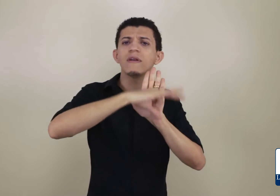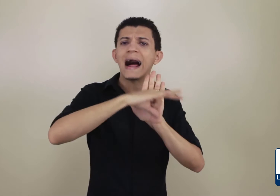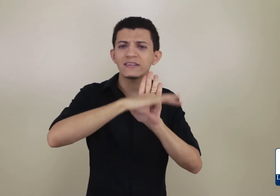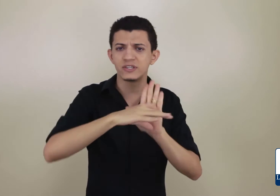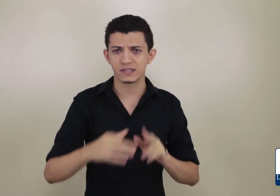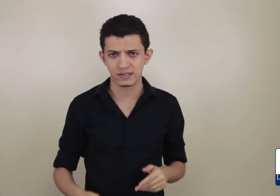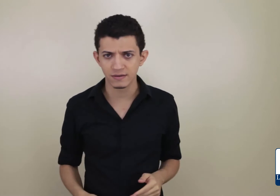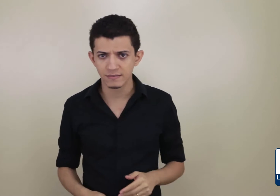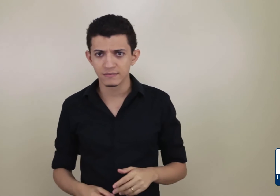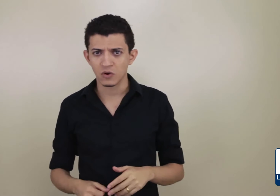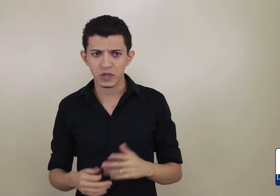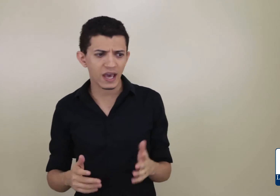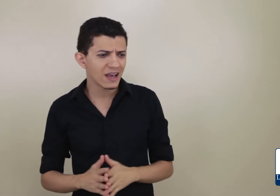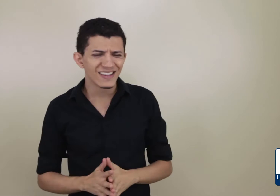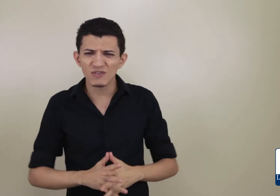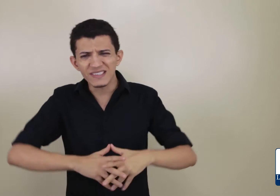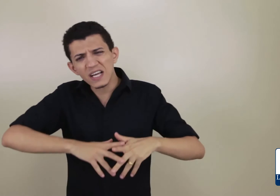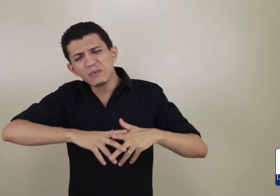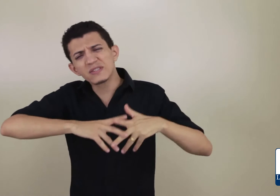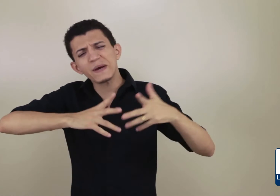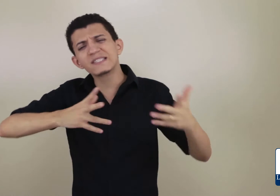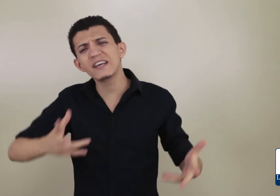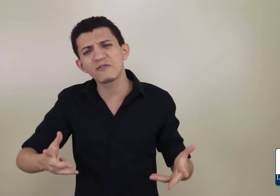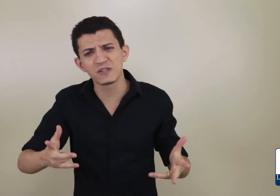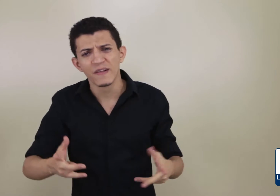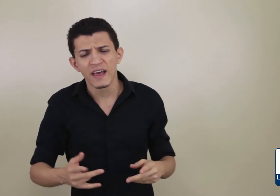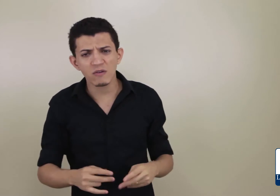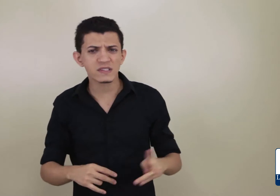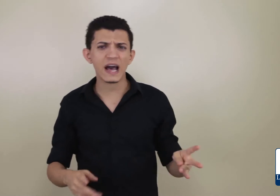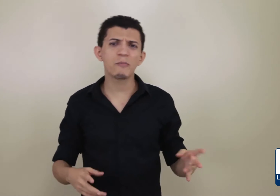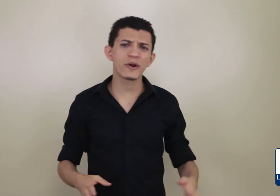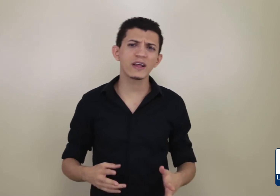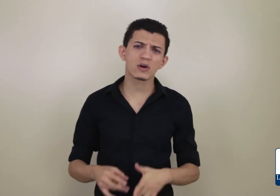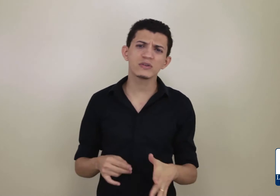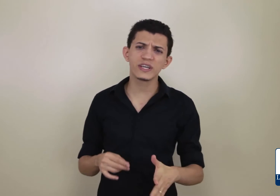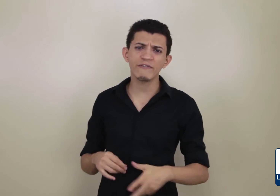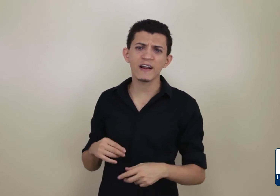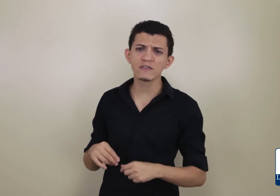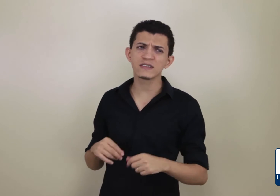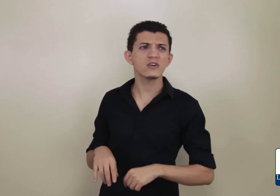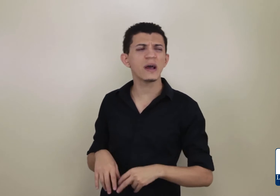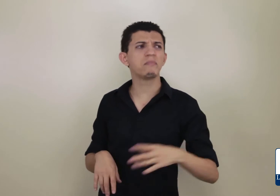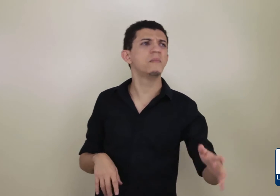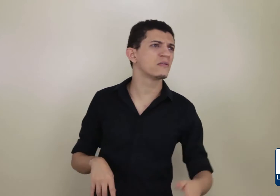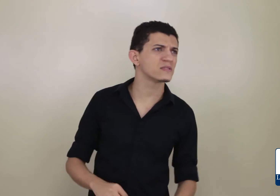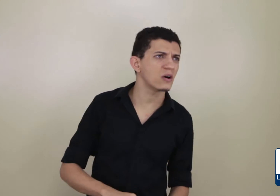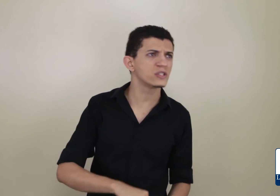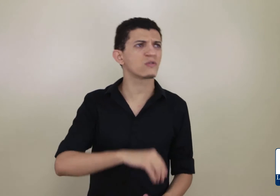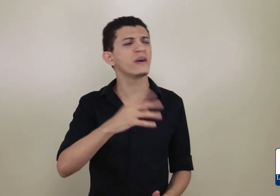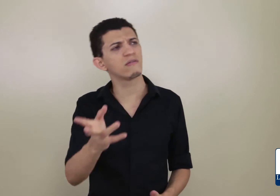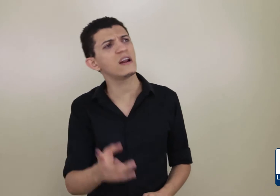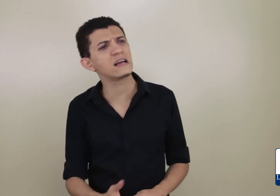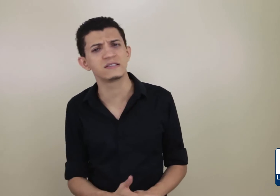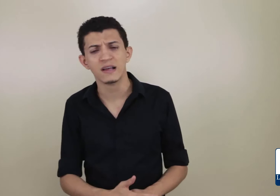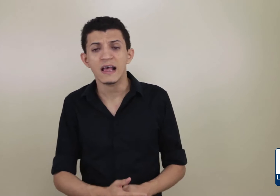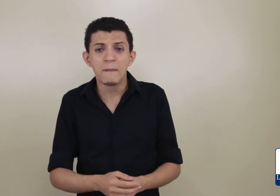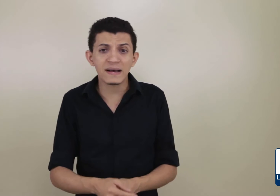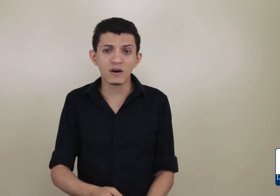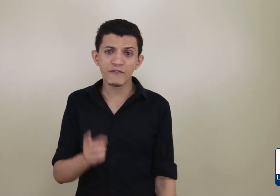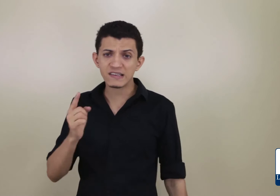látis. São sinais muito específicos. Eu não saio por aí todo dia falando o sinal de república, o sinal de currículo látis. Mas eu vi